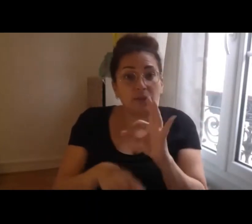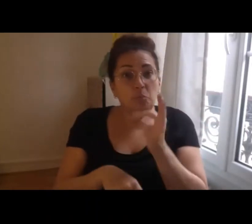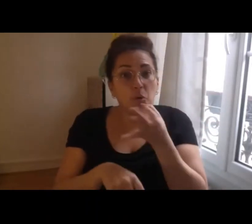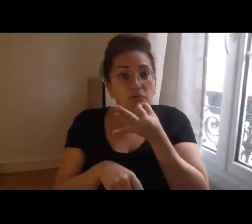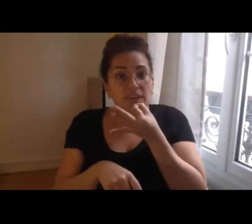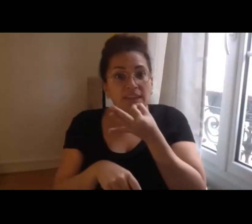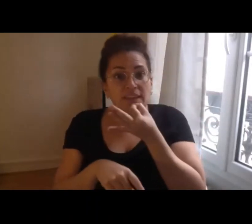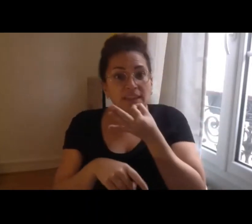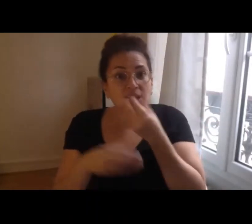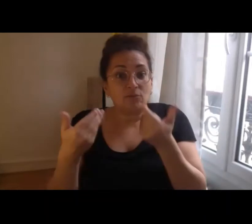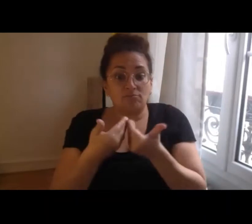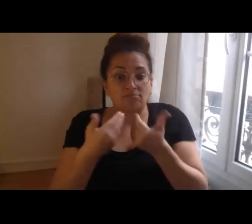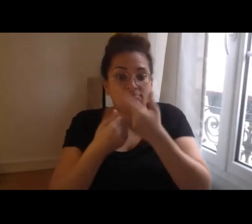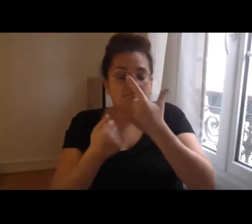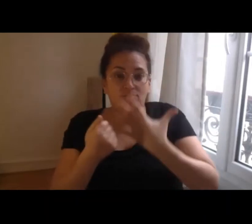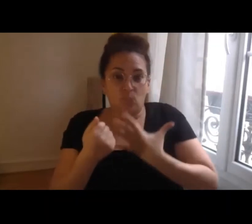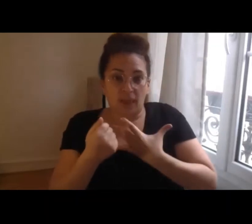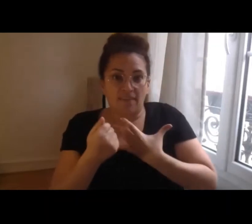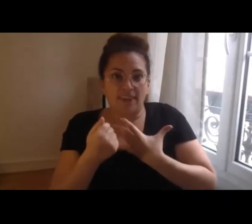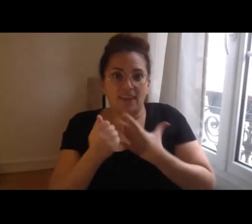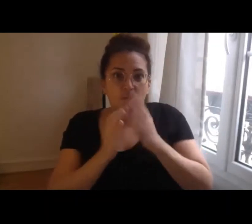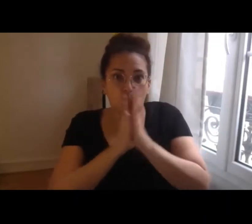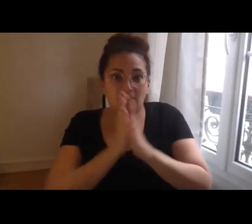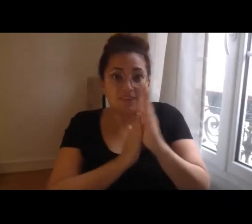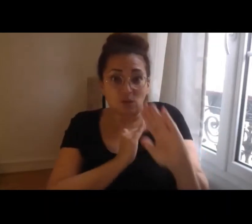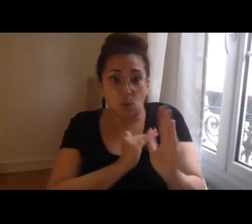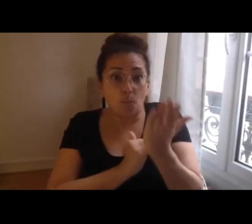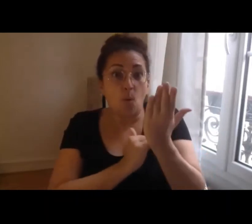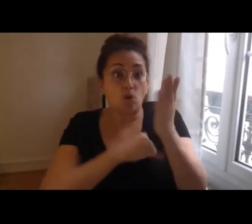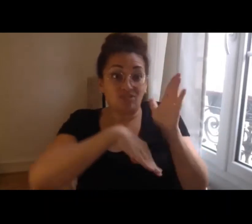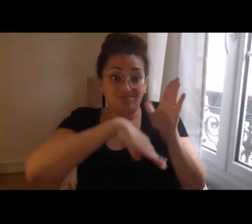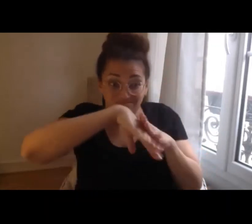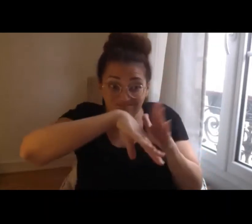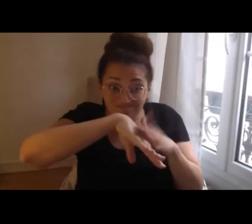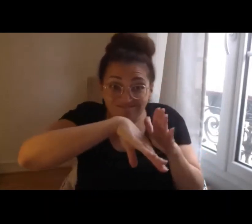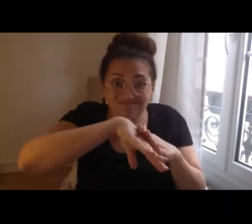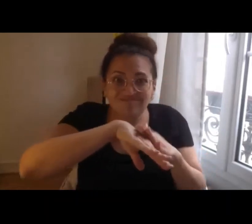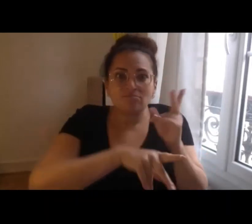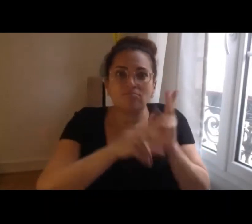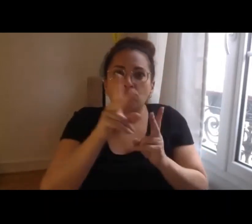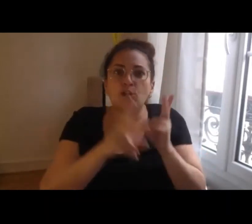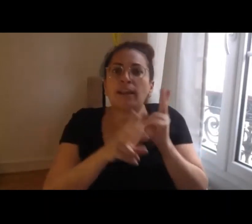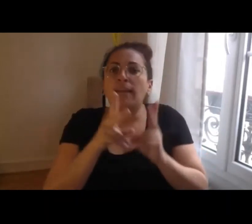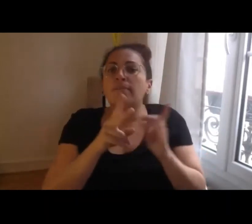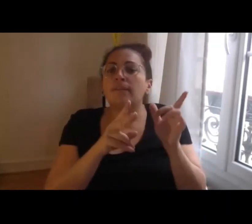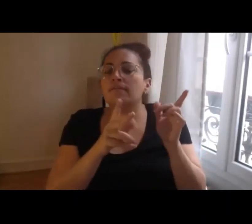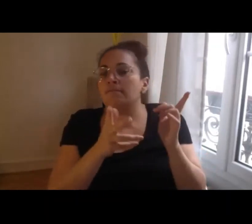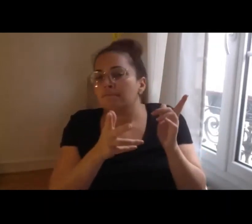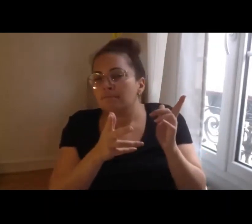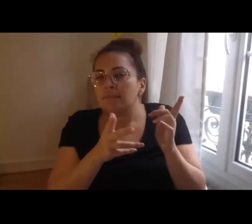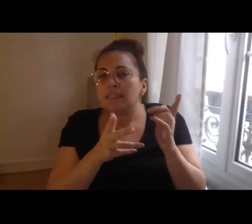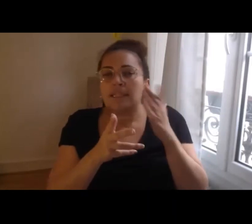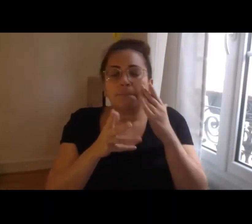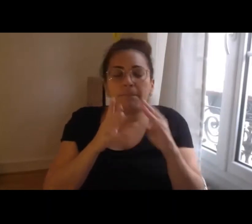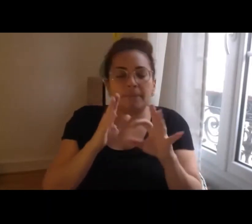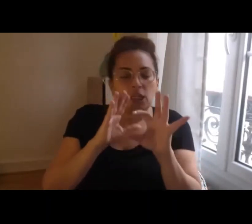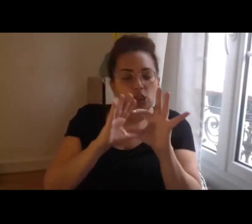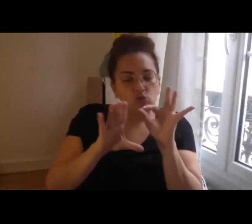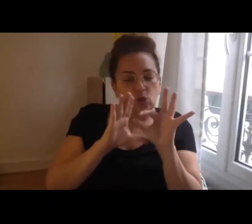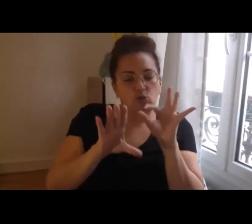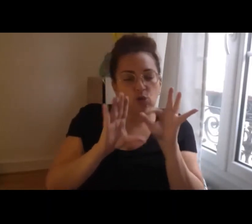candidats puissent après par la suite pour ceux qui sont présélectionnés proposer